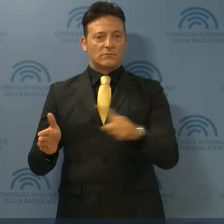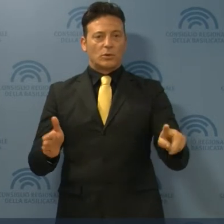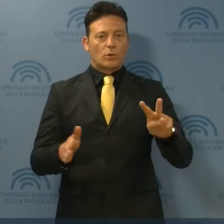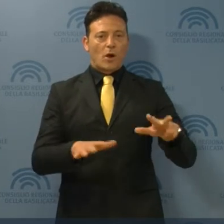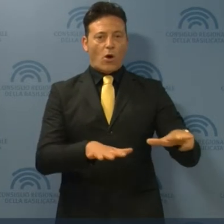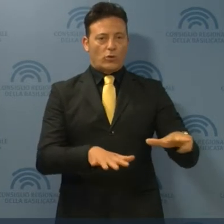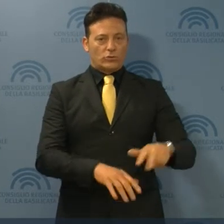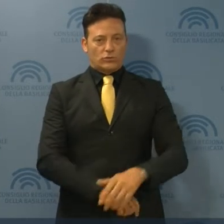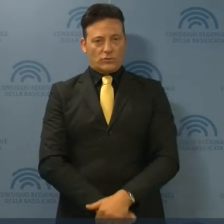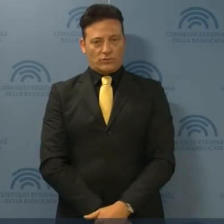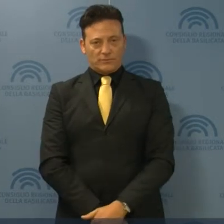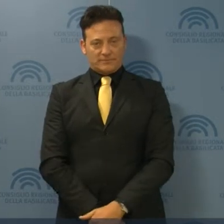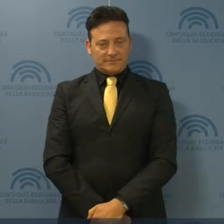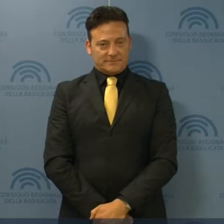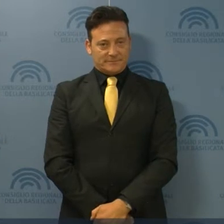2008.